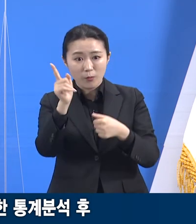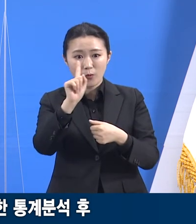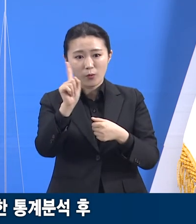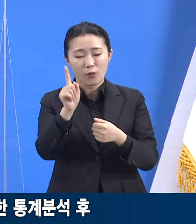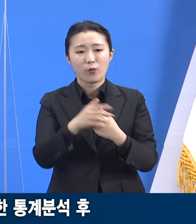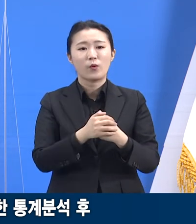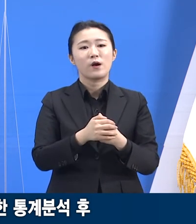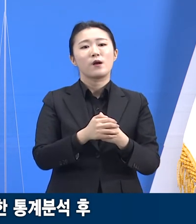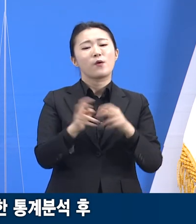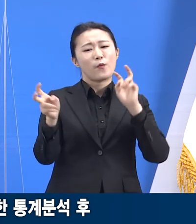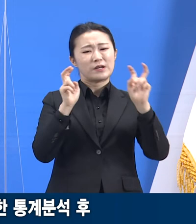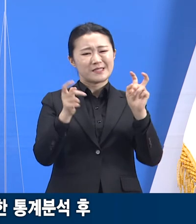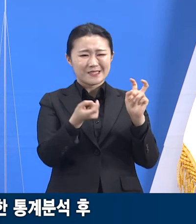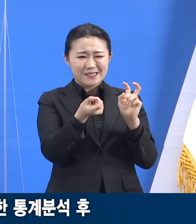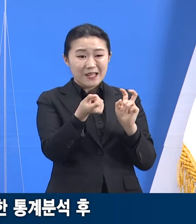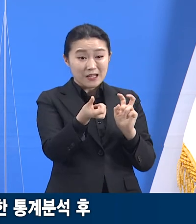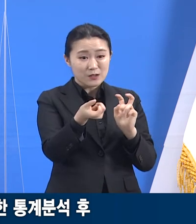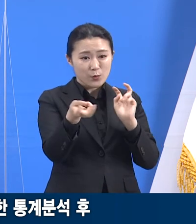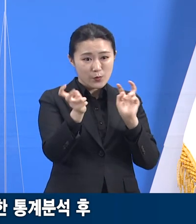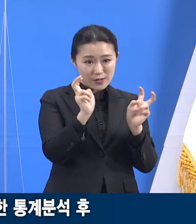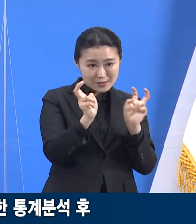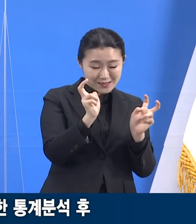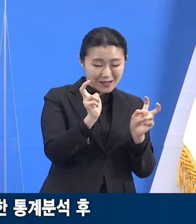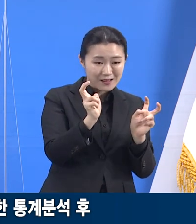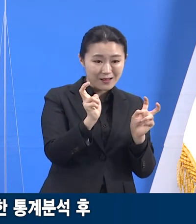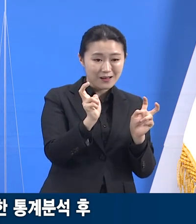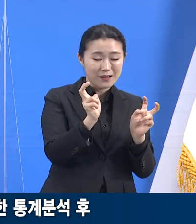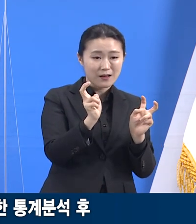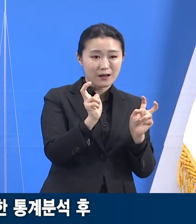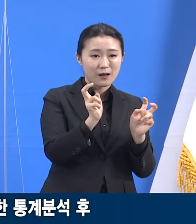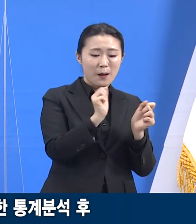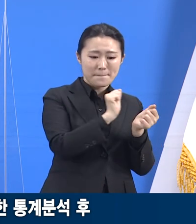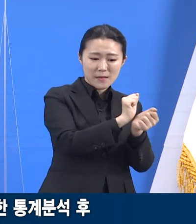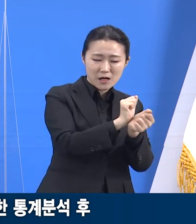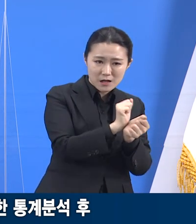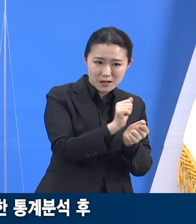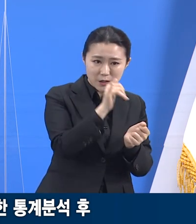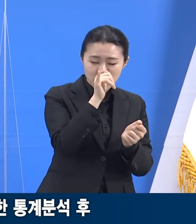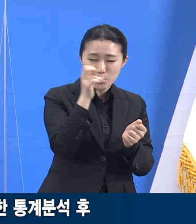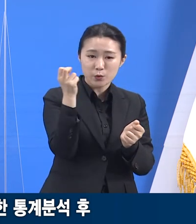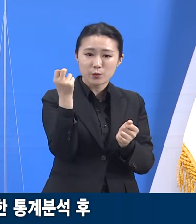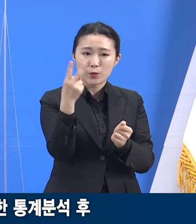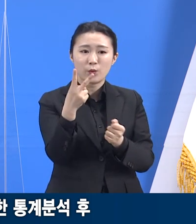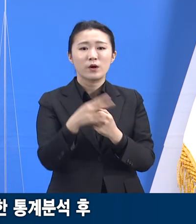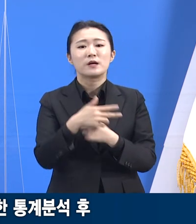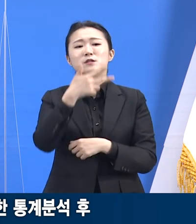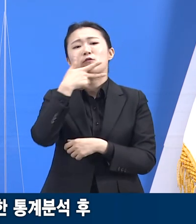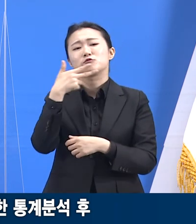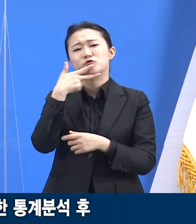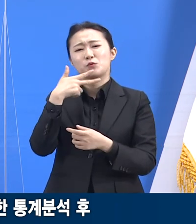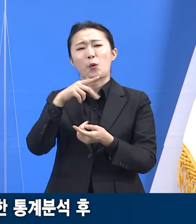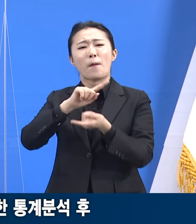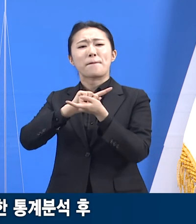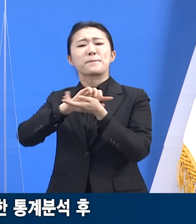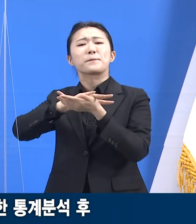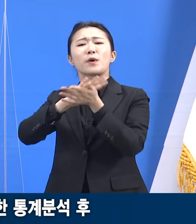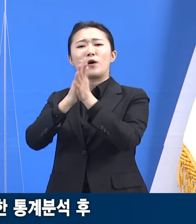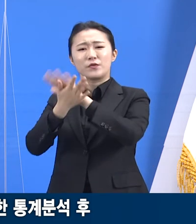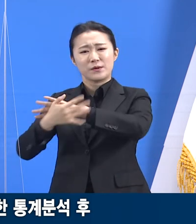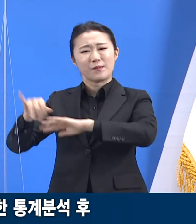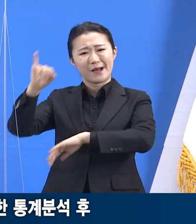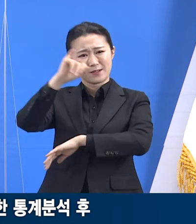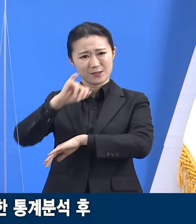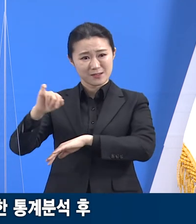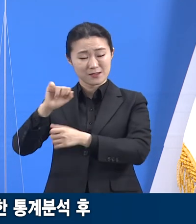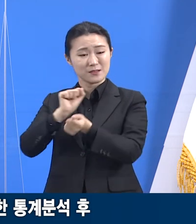영국 변이주 바이러스의 확산으로 보입니다. 소규모 사업장 유행은 외국인 노동자 감염자